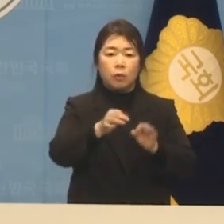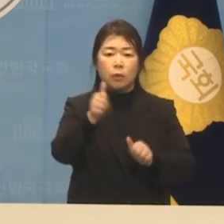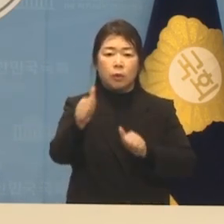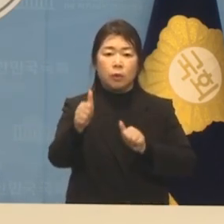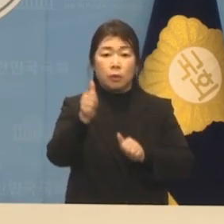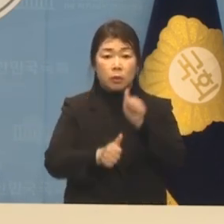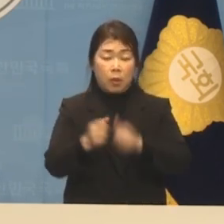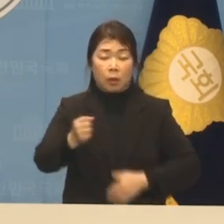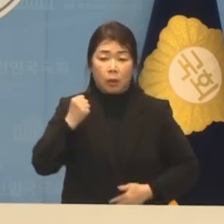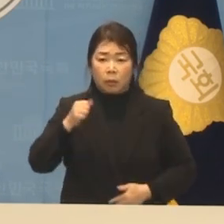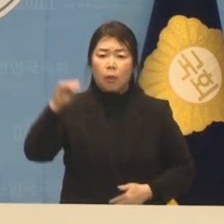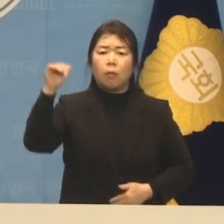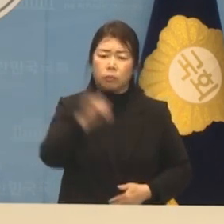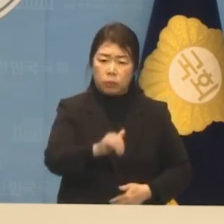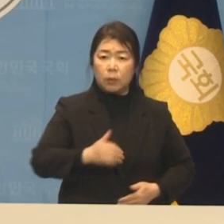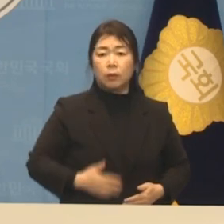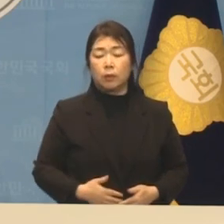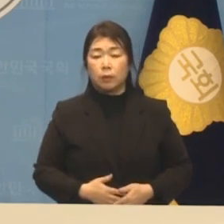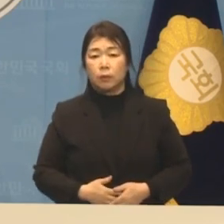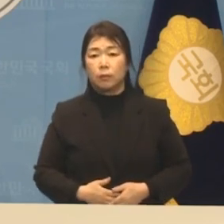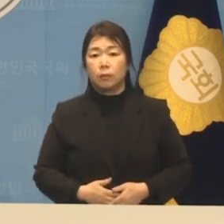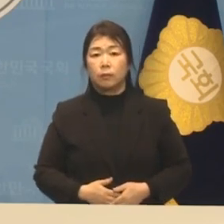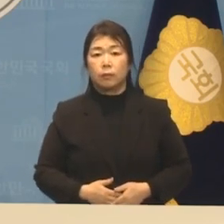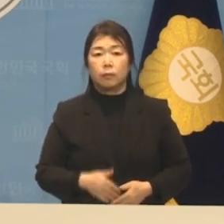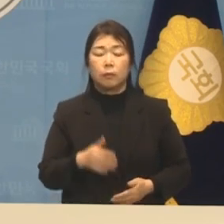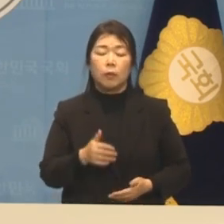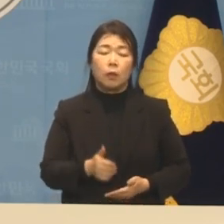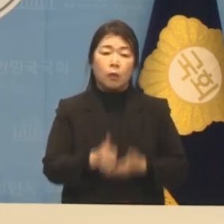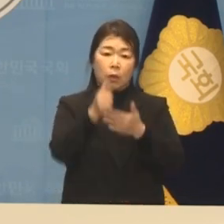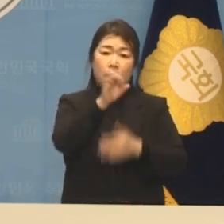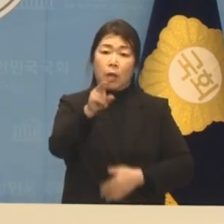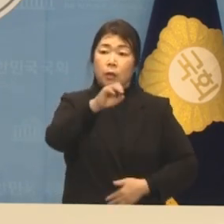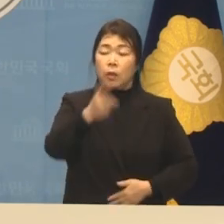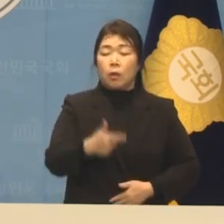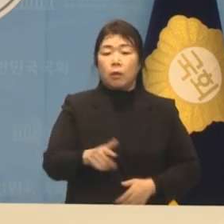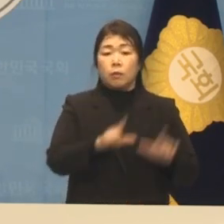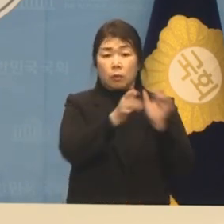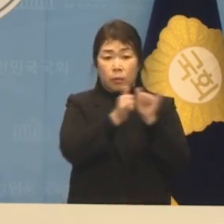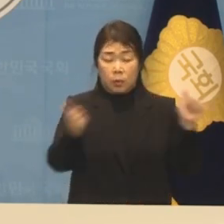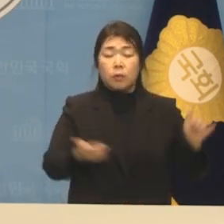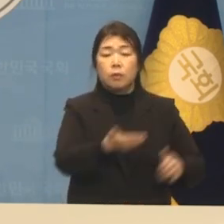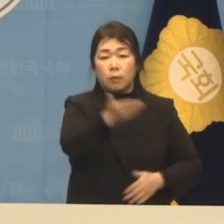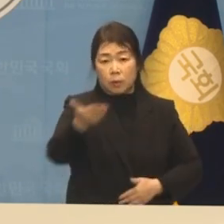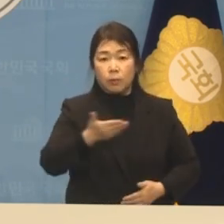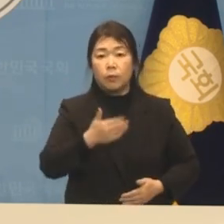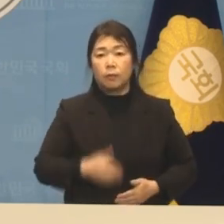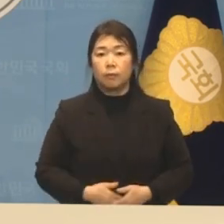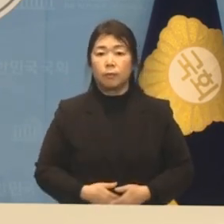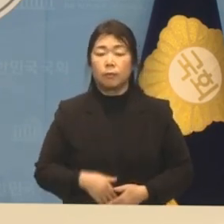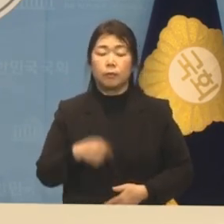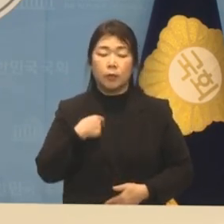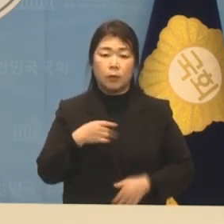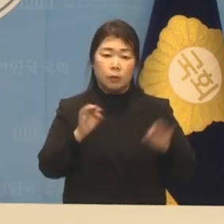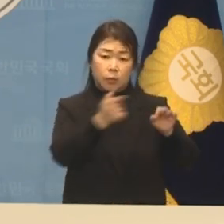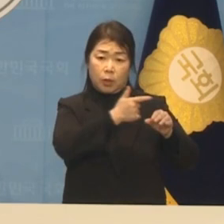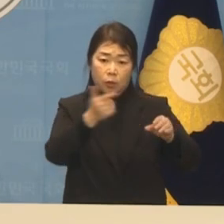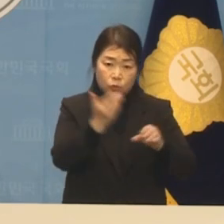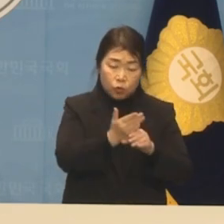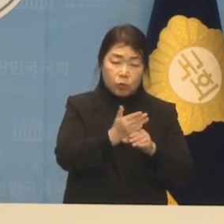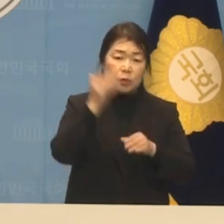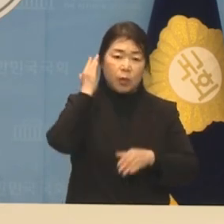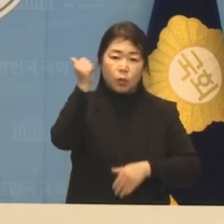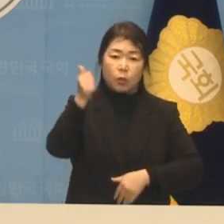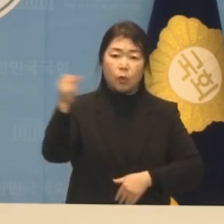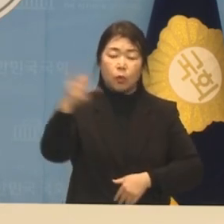존경하는 양천 주민 여러분 저는 김대중 대통령과 노무현 정신을 가장